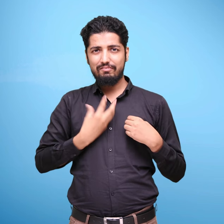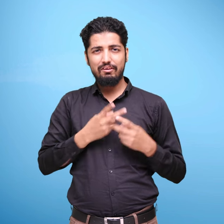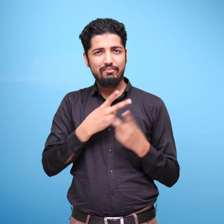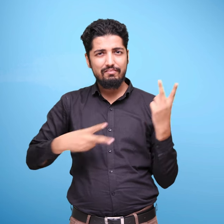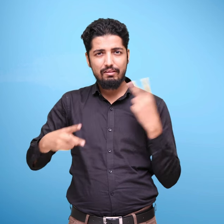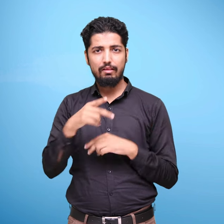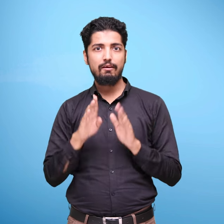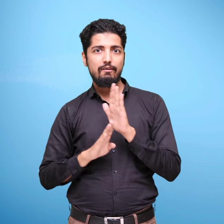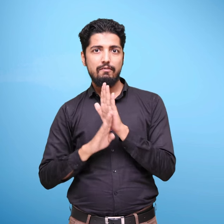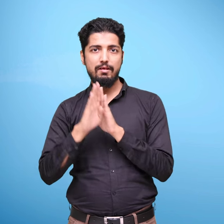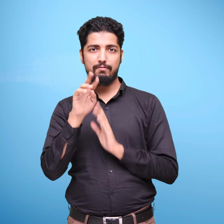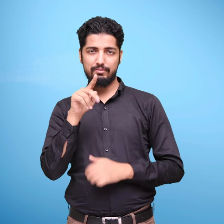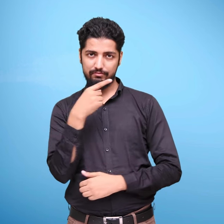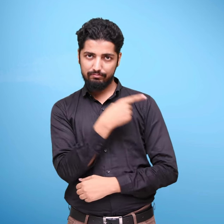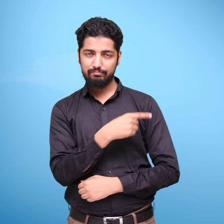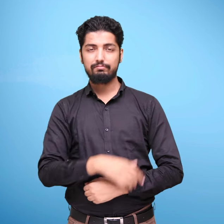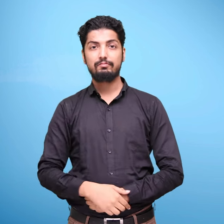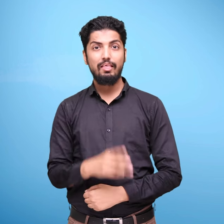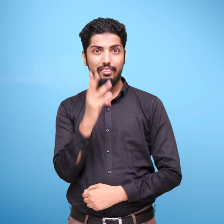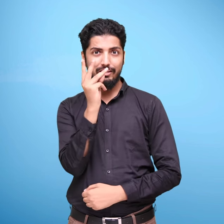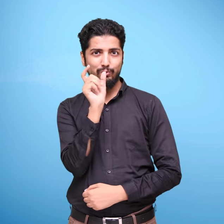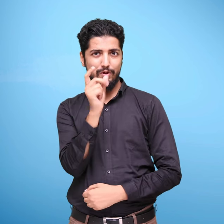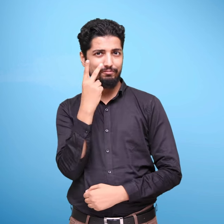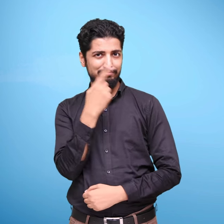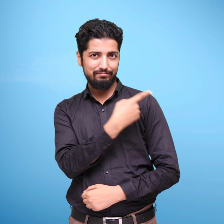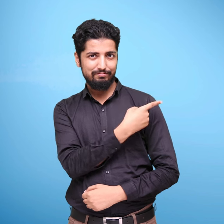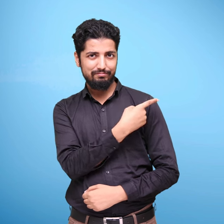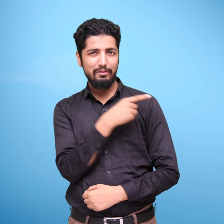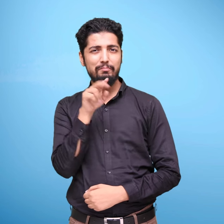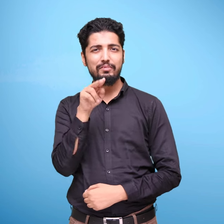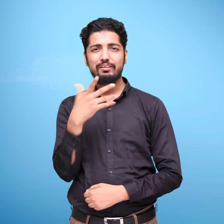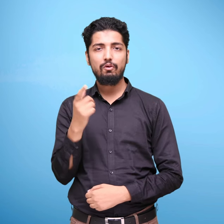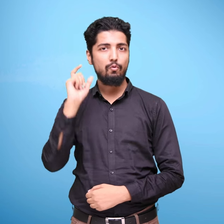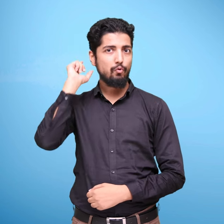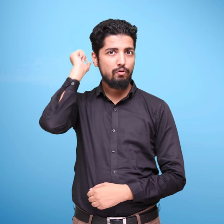की भारतिय परंपरा के संबध जोडती है। ये पांच कोश इस प्रकार से हैं।